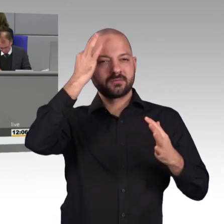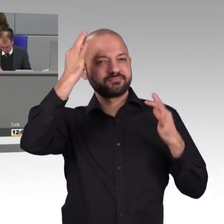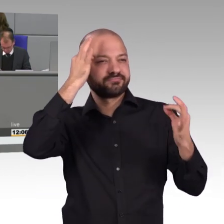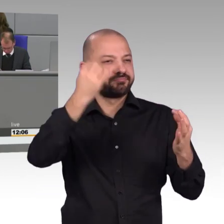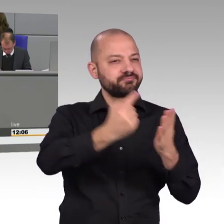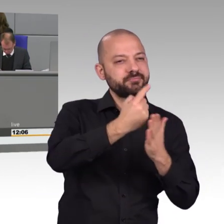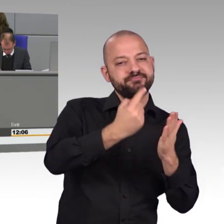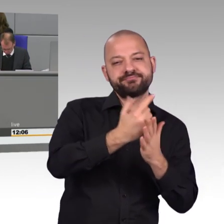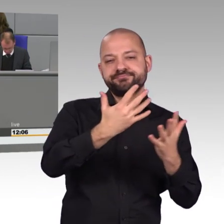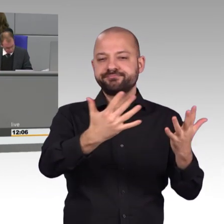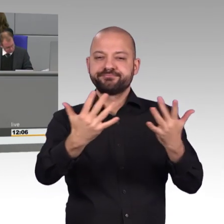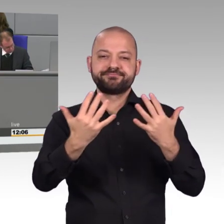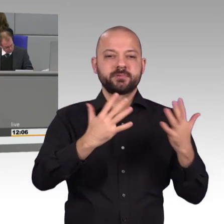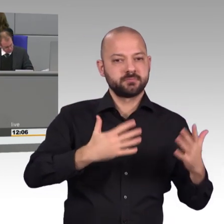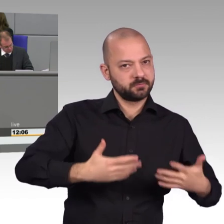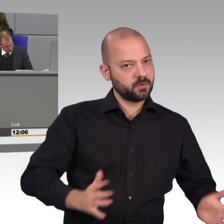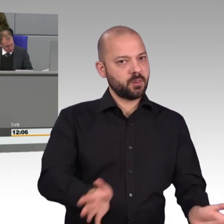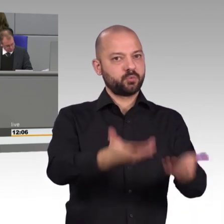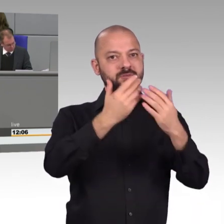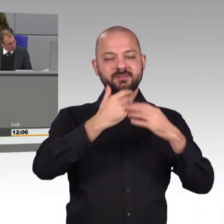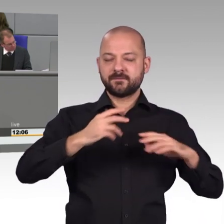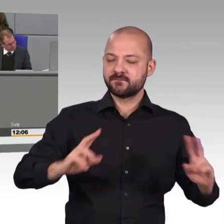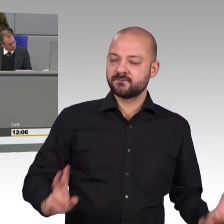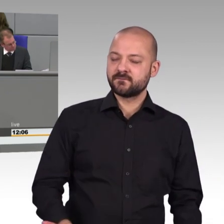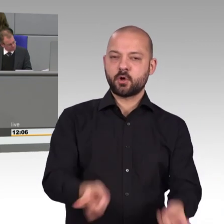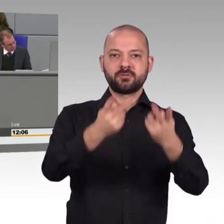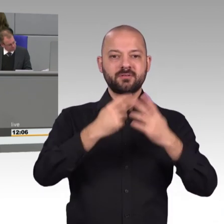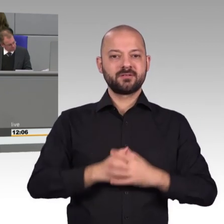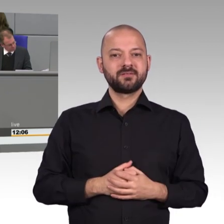Unternehmen und damit auch Voraussetzung für den Erhalt unseres Wohlstands.